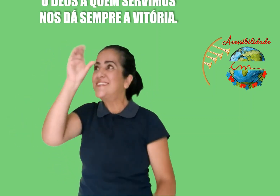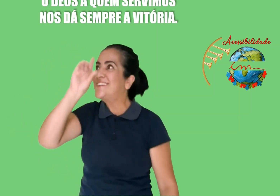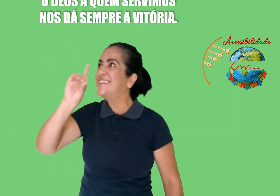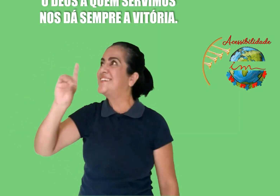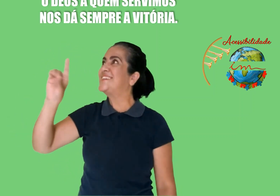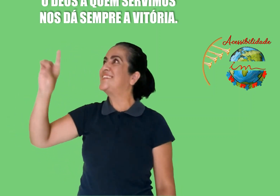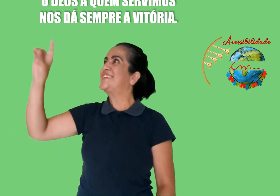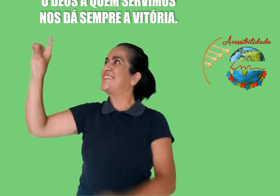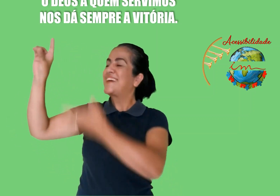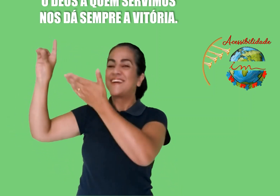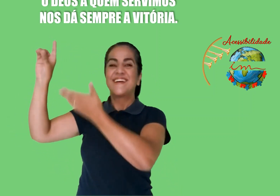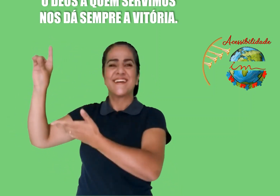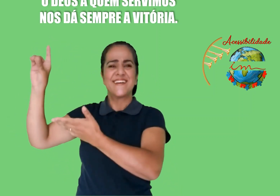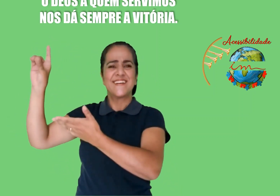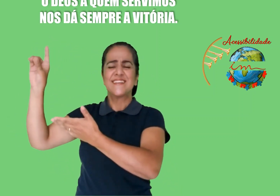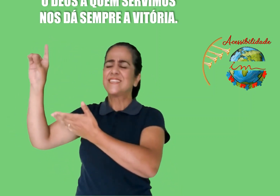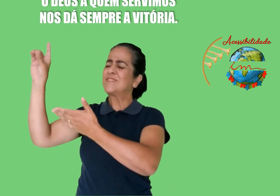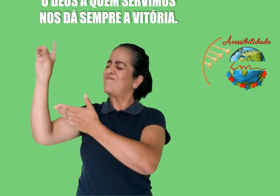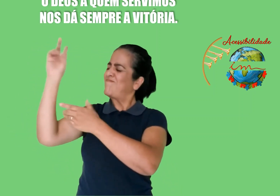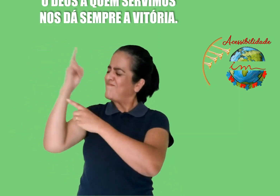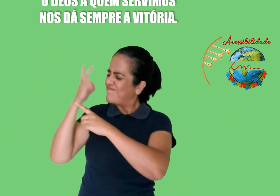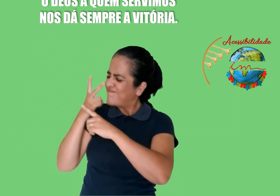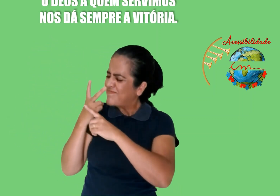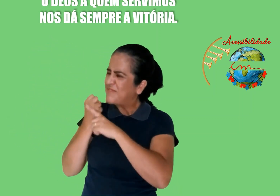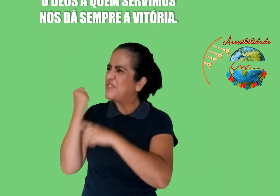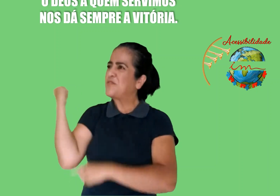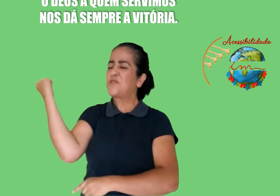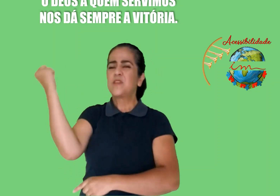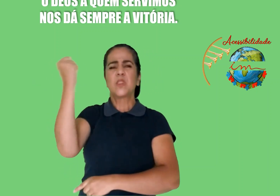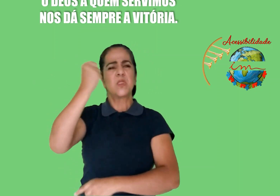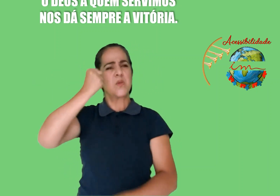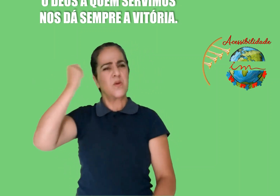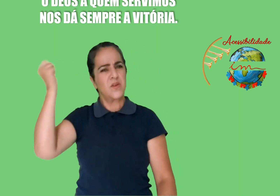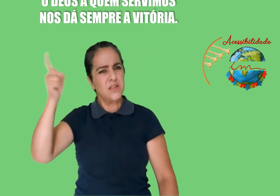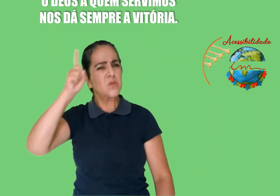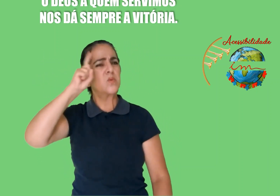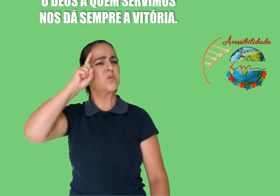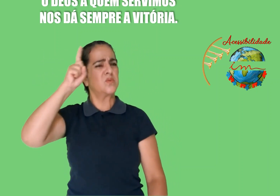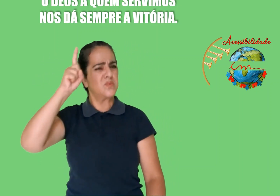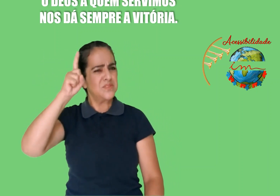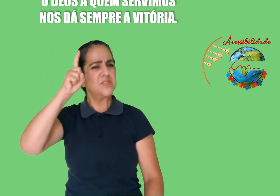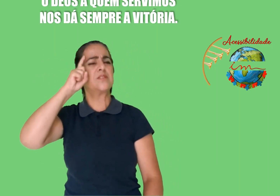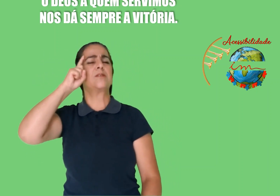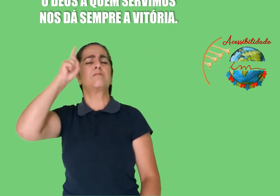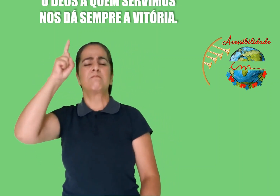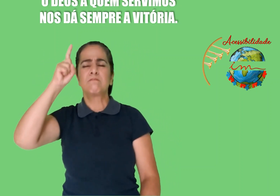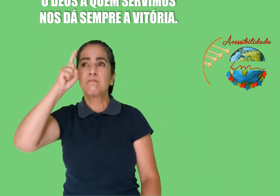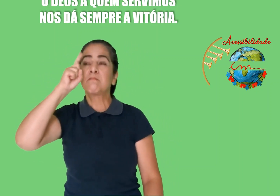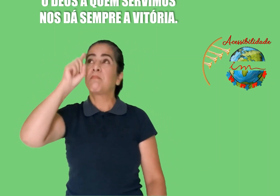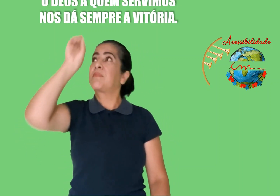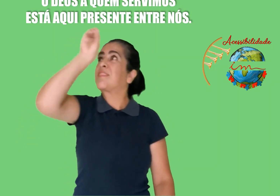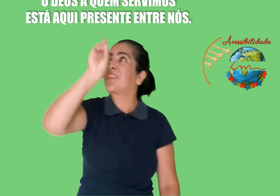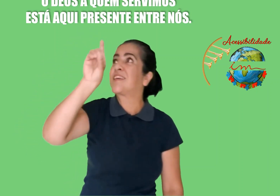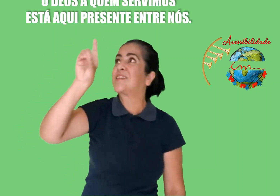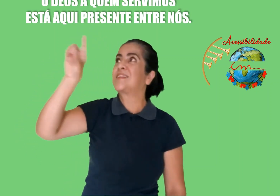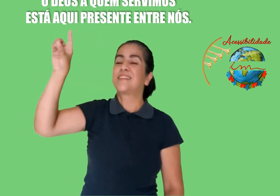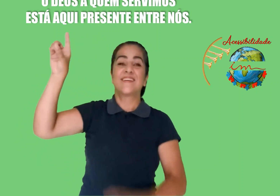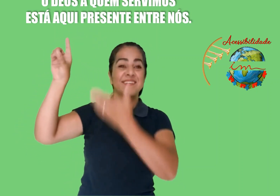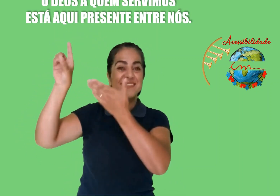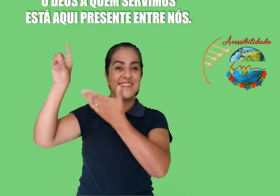Nos dará sempre a vitória O